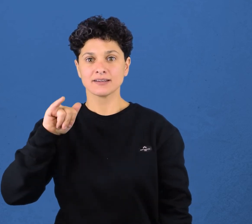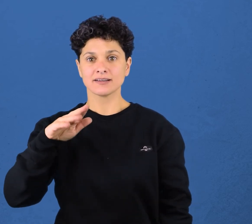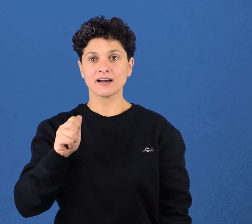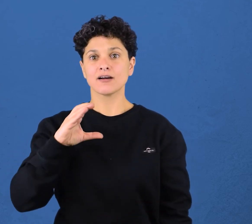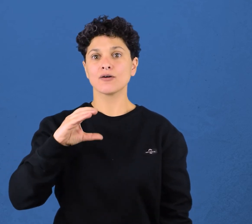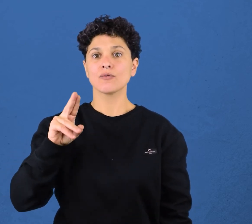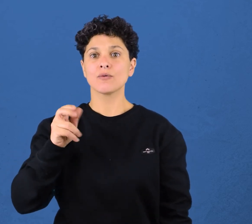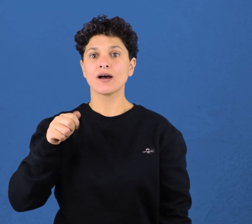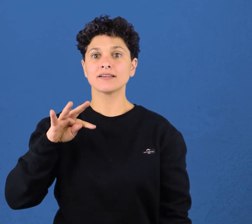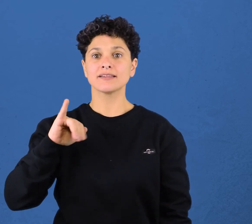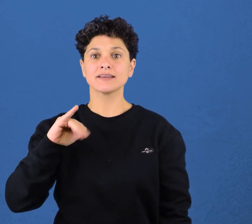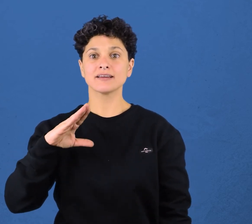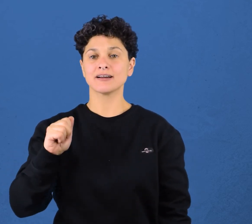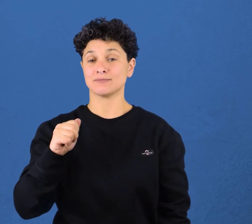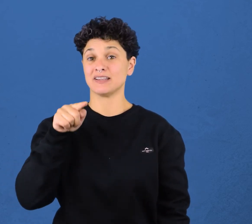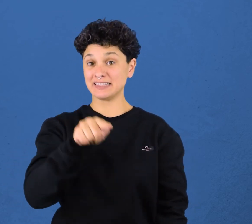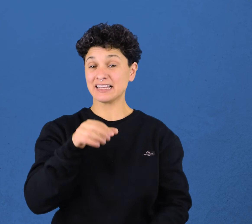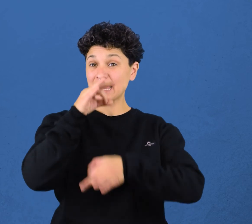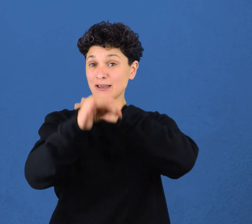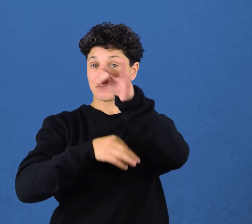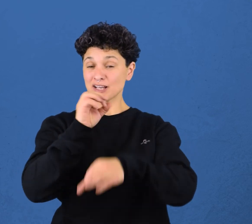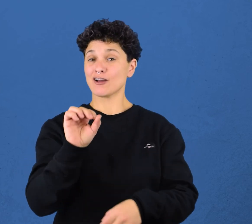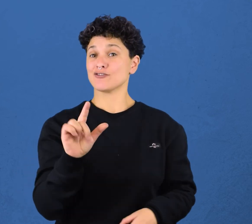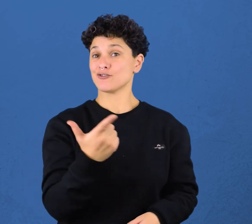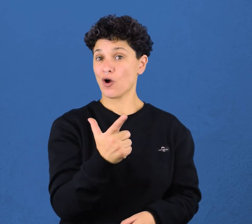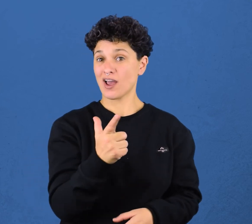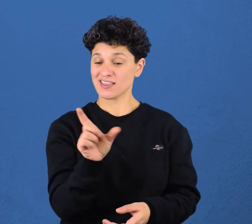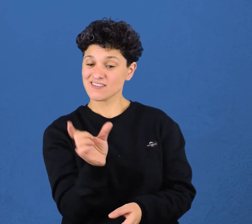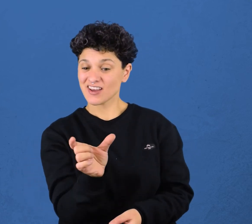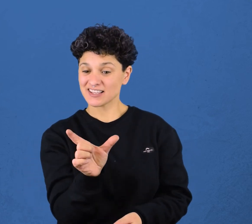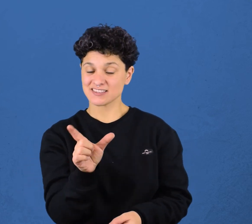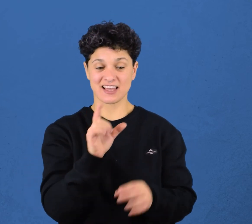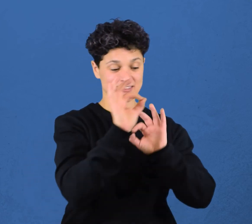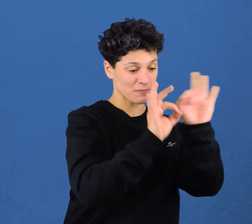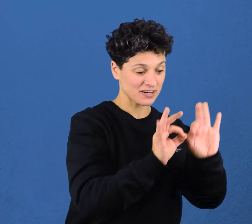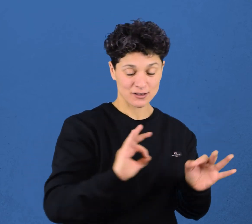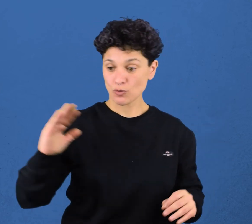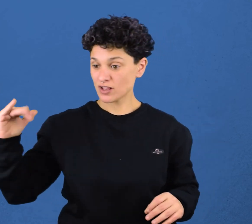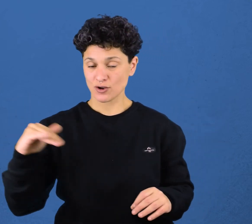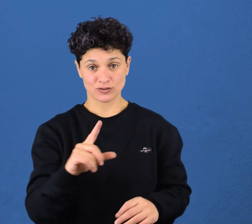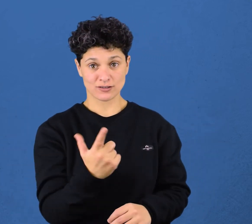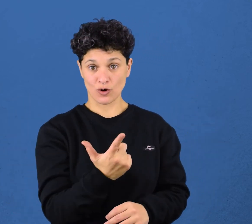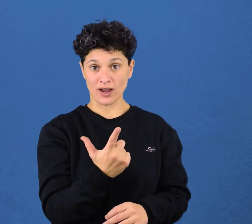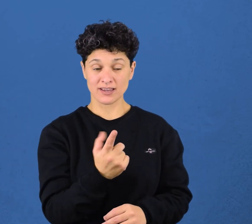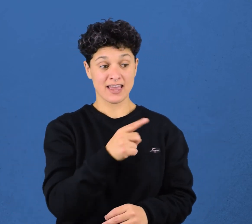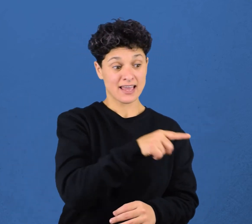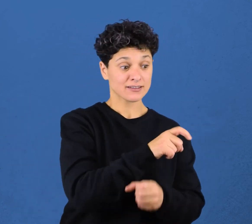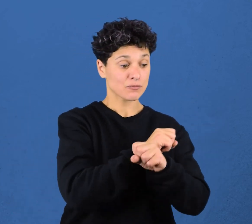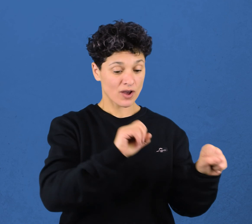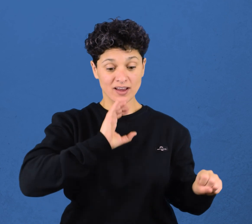según el cual no hay diferencias fundamentales entre partículas y ondas. Las partículas pueden